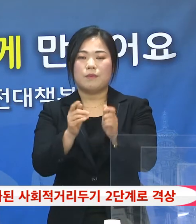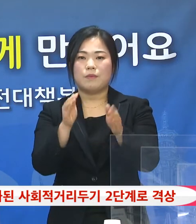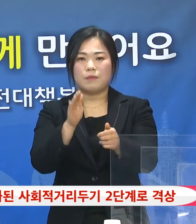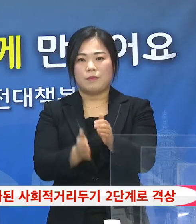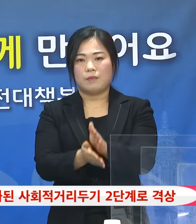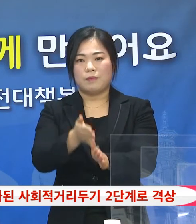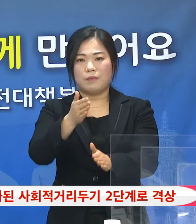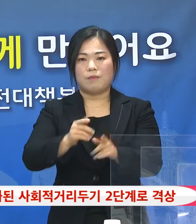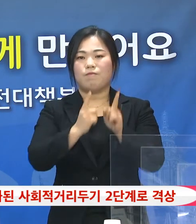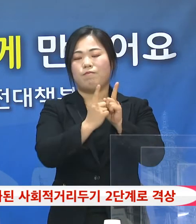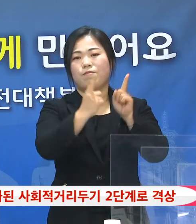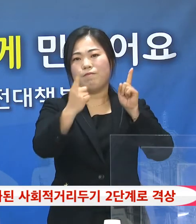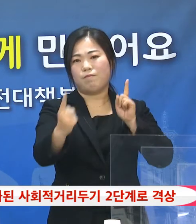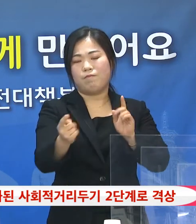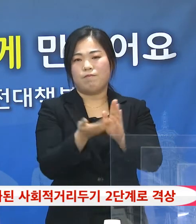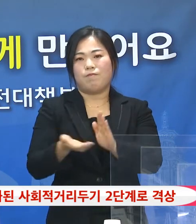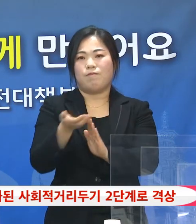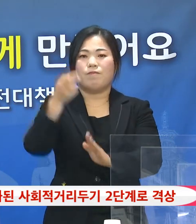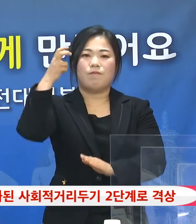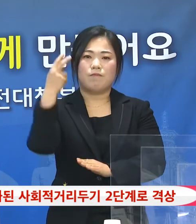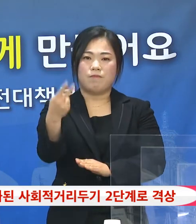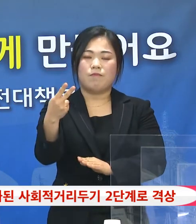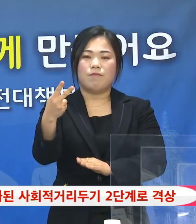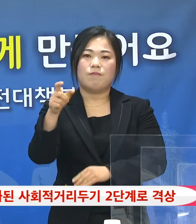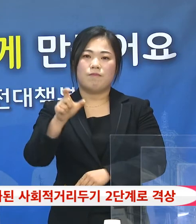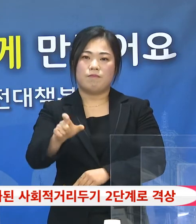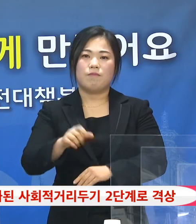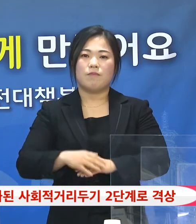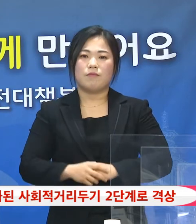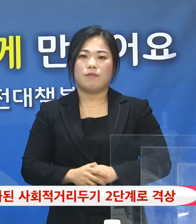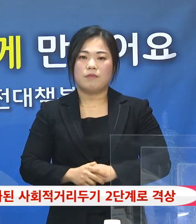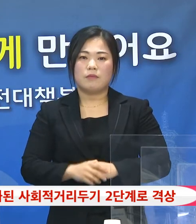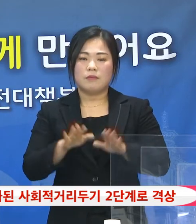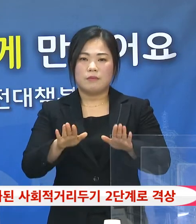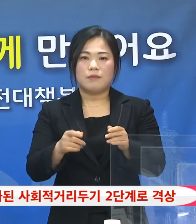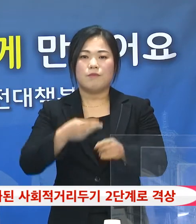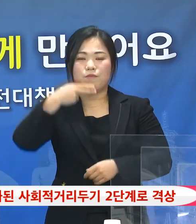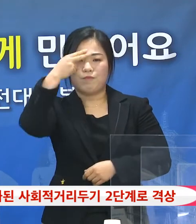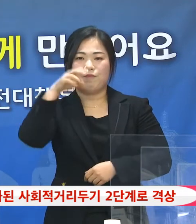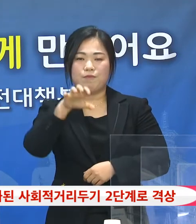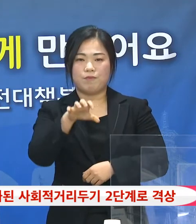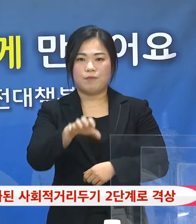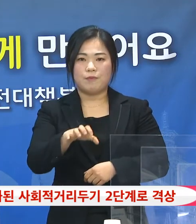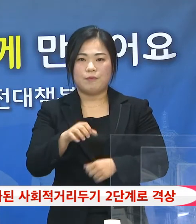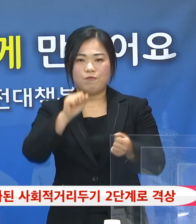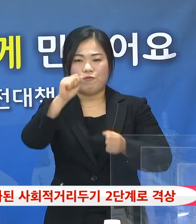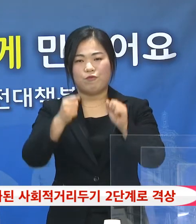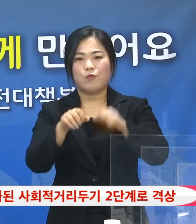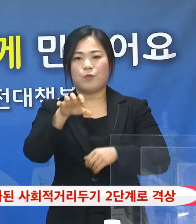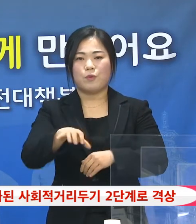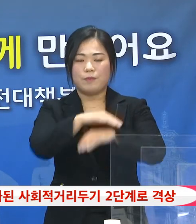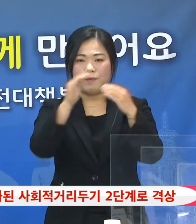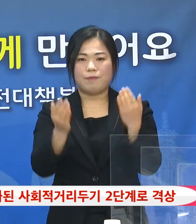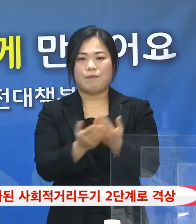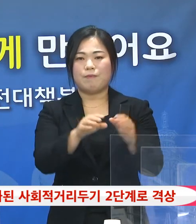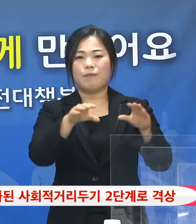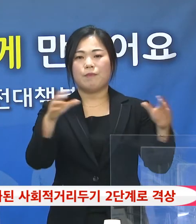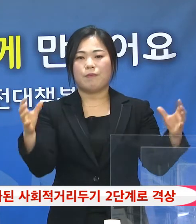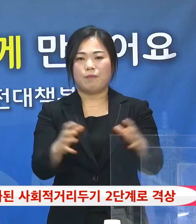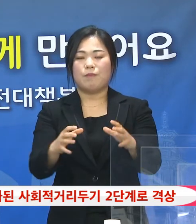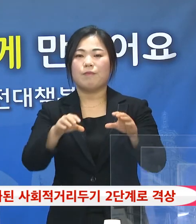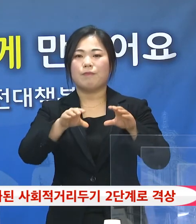격상을 합니다. 첫째, 단란주점 등 용시설 5종에 대해서는 집합금지 행정명령을